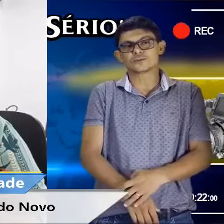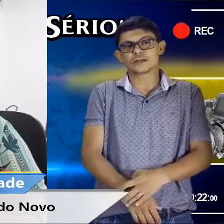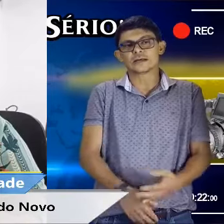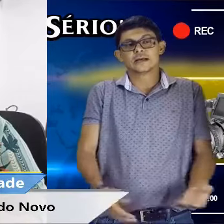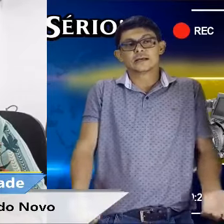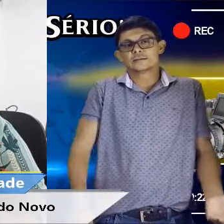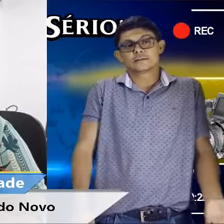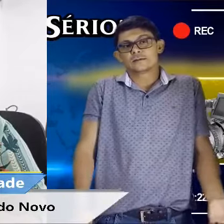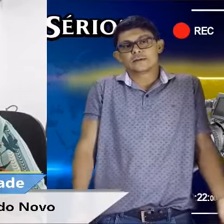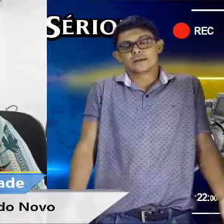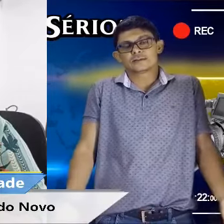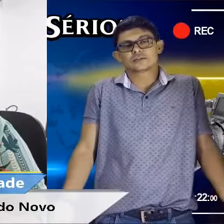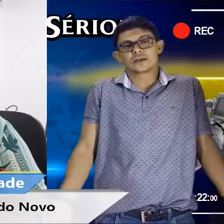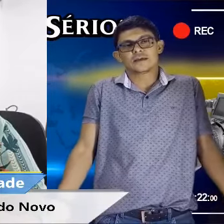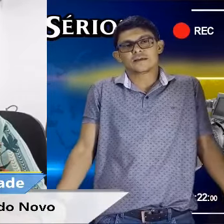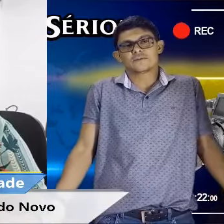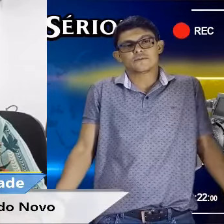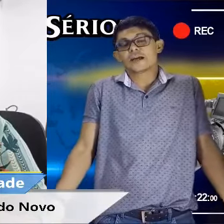prefeitura?